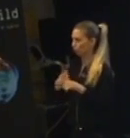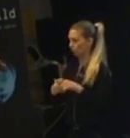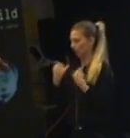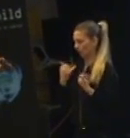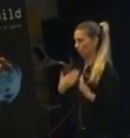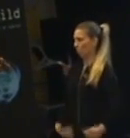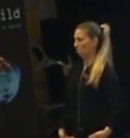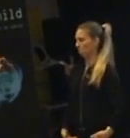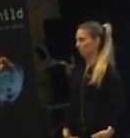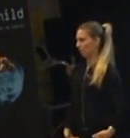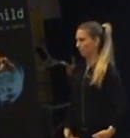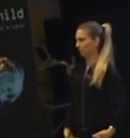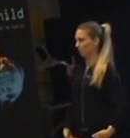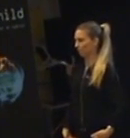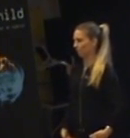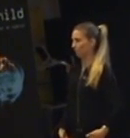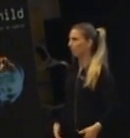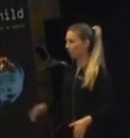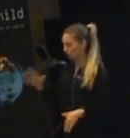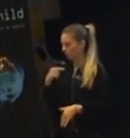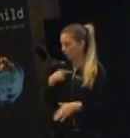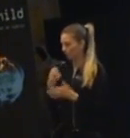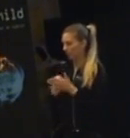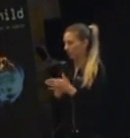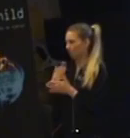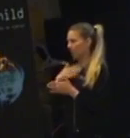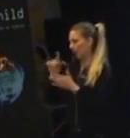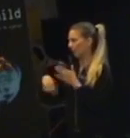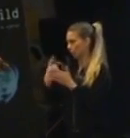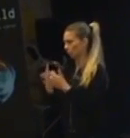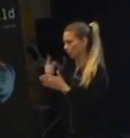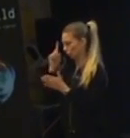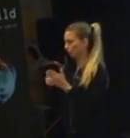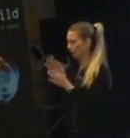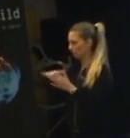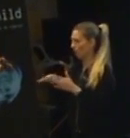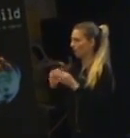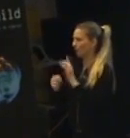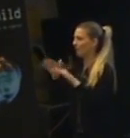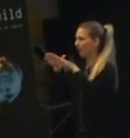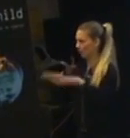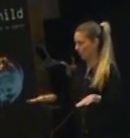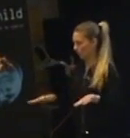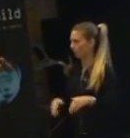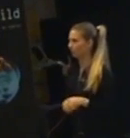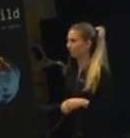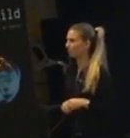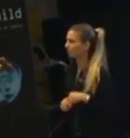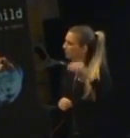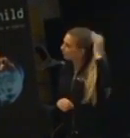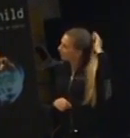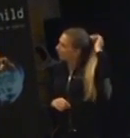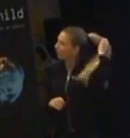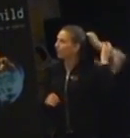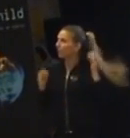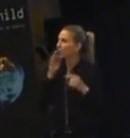Så då måste jag liksom jobba med lektionerna för att få dem att landa lite. Men så ska jag ta en fråga så ska vi ta essential overexcitability här alldeles